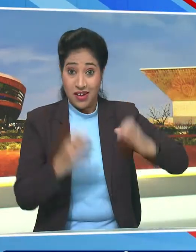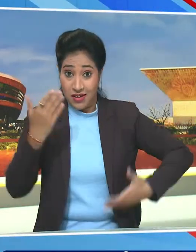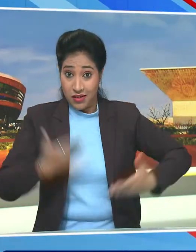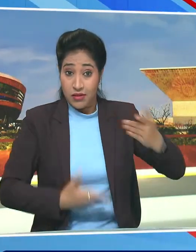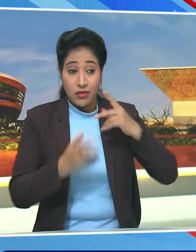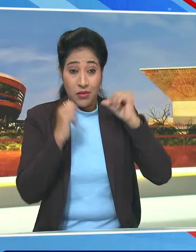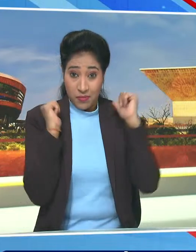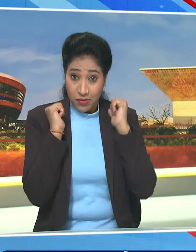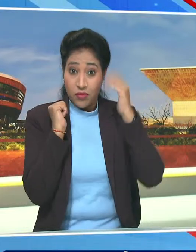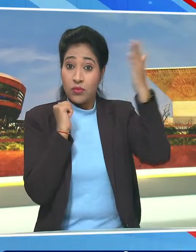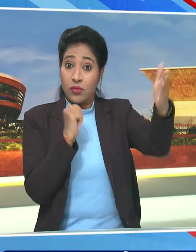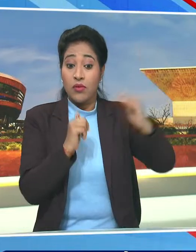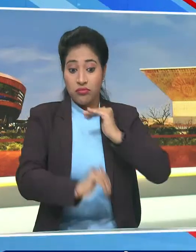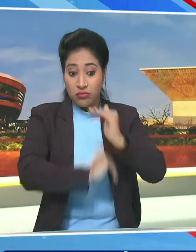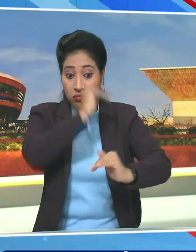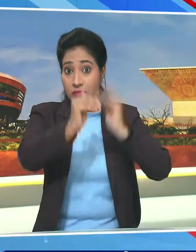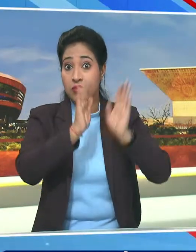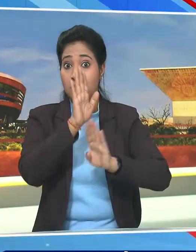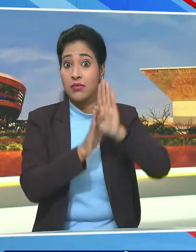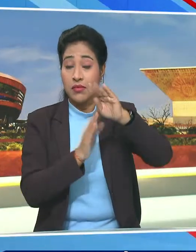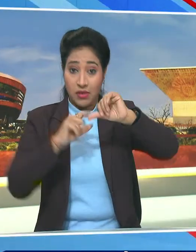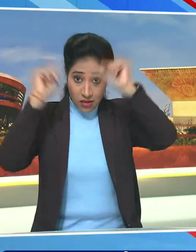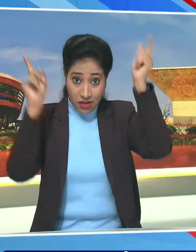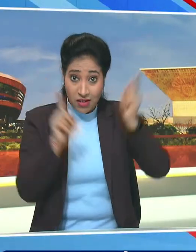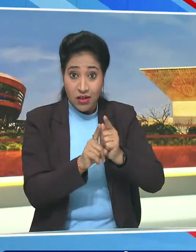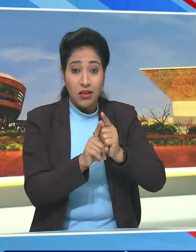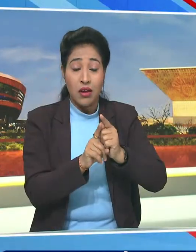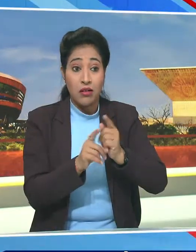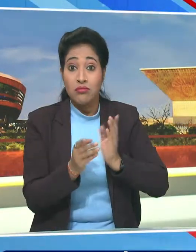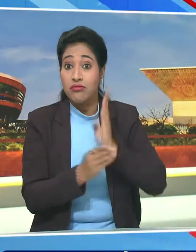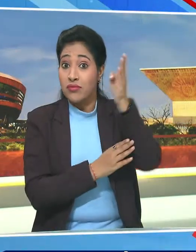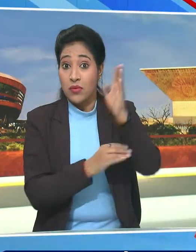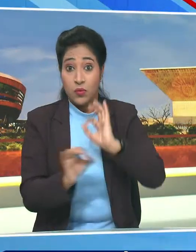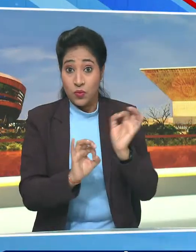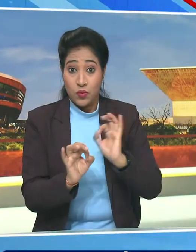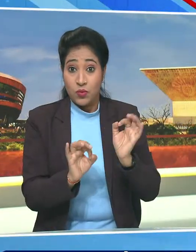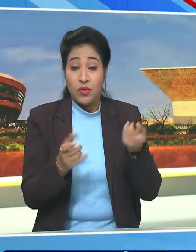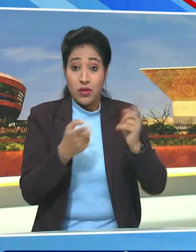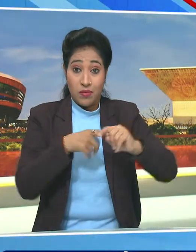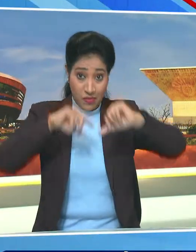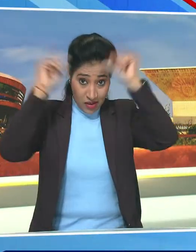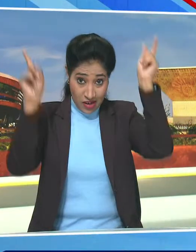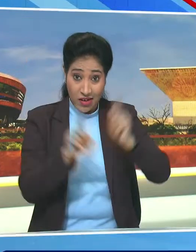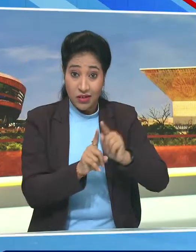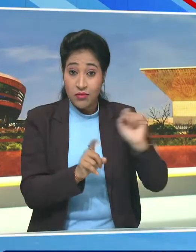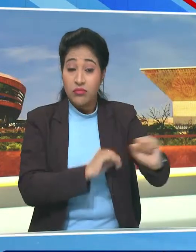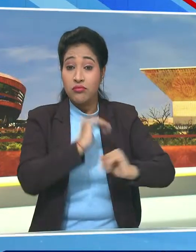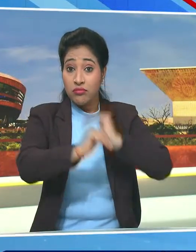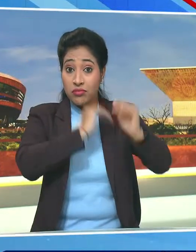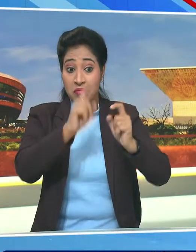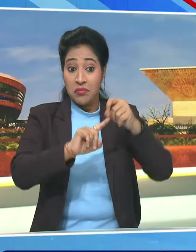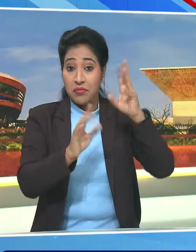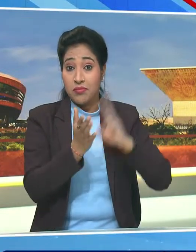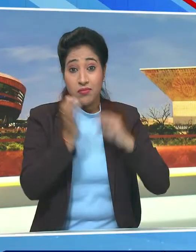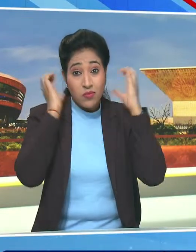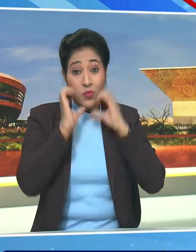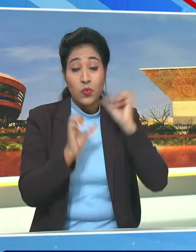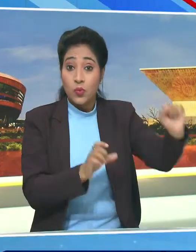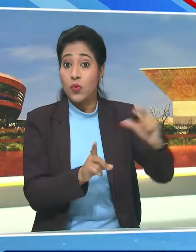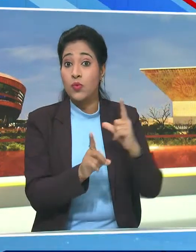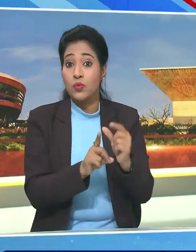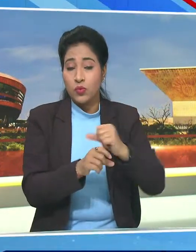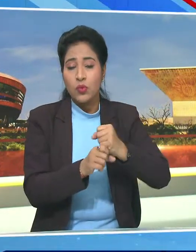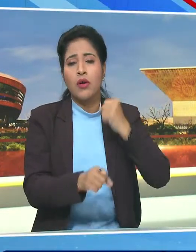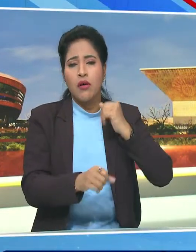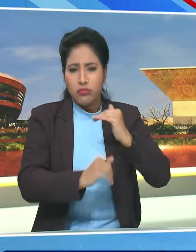पर बैठ कर विक्सित भारत की आत्रा को ना निकालने दिया जाए देश में जो विकास निरेंदर मोदी की सरकार कर रही है उन